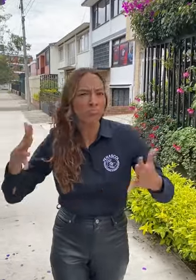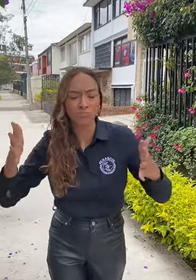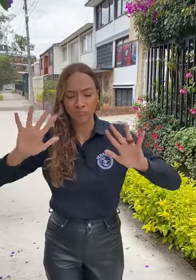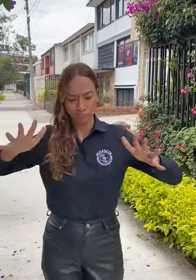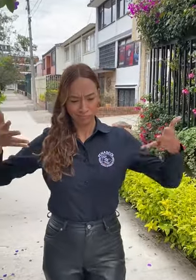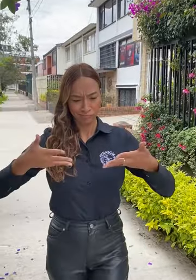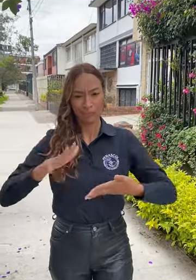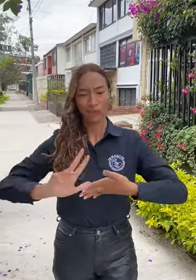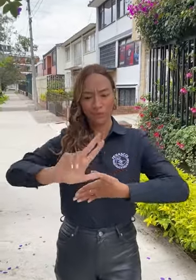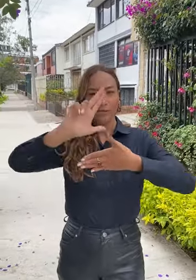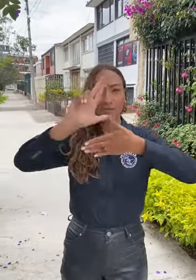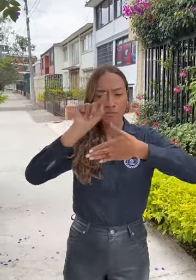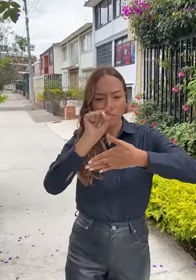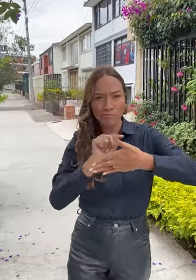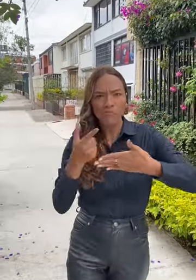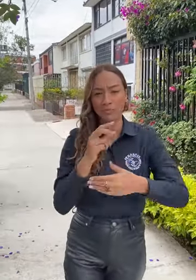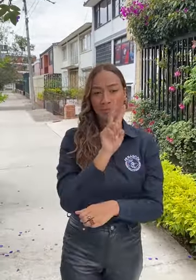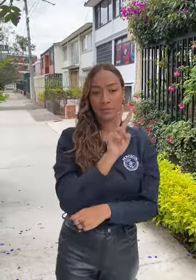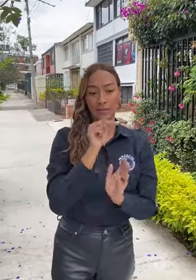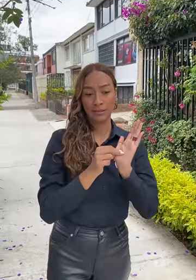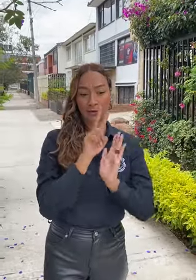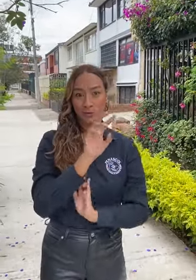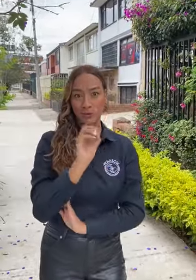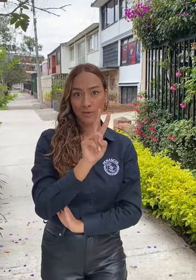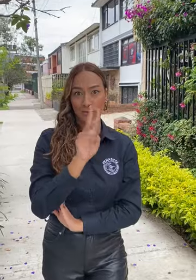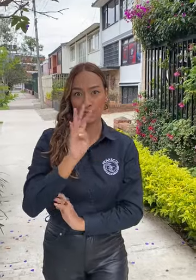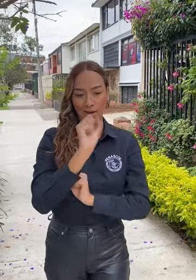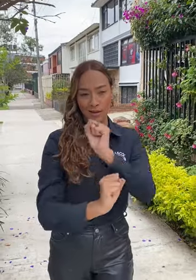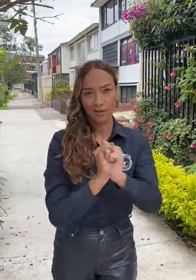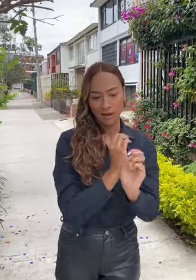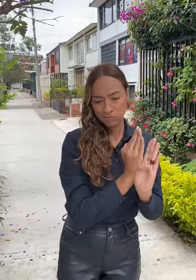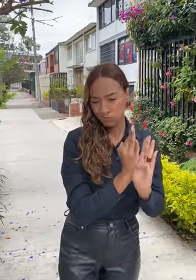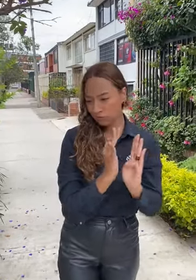cooperación con miras en la región para el periodo 2024 a 2025.